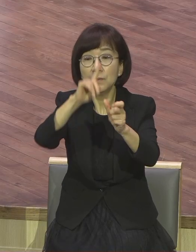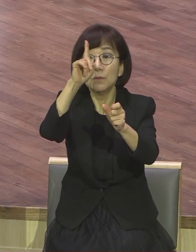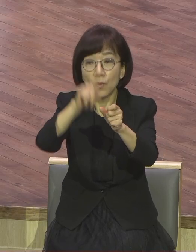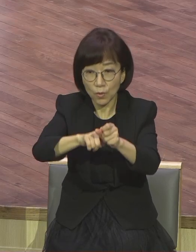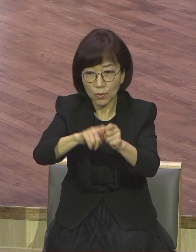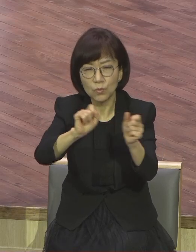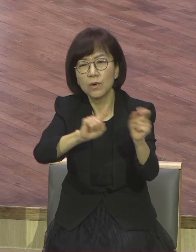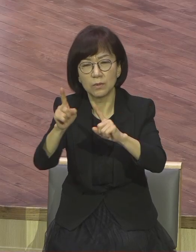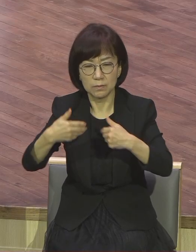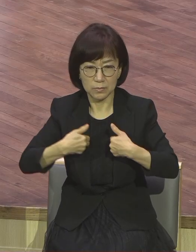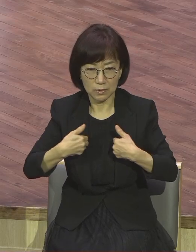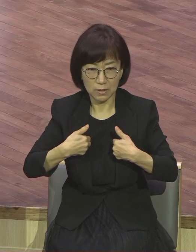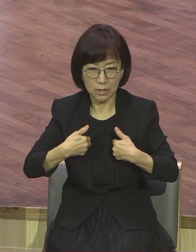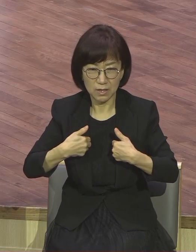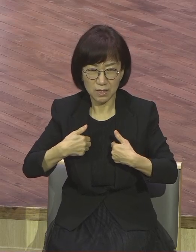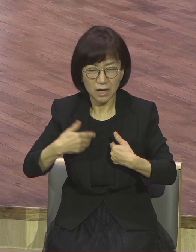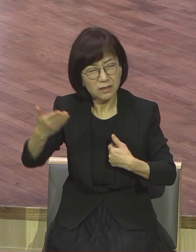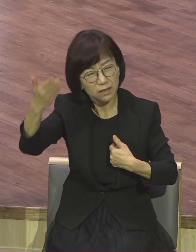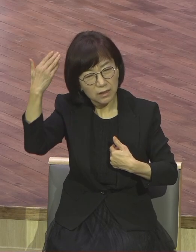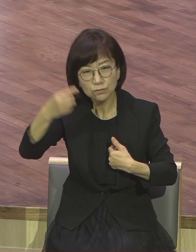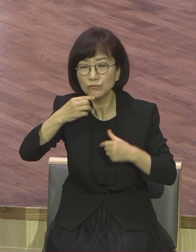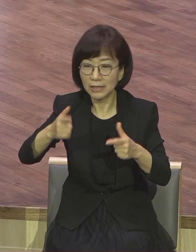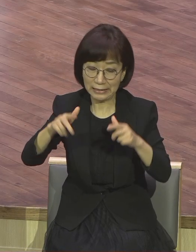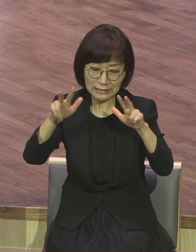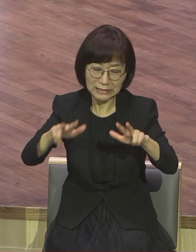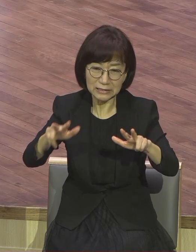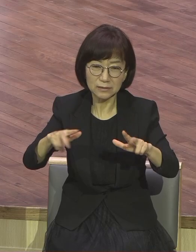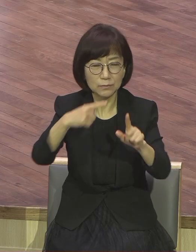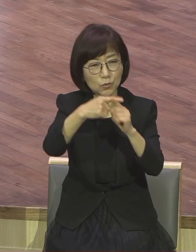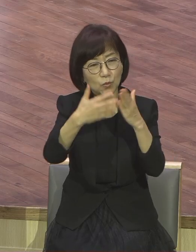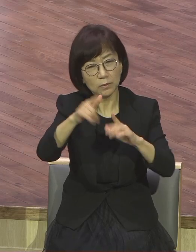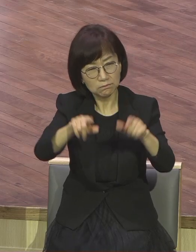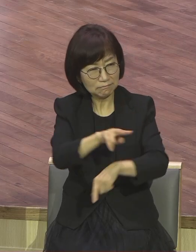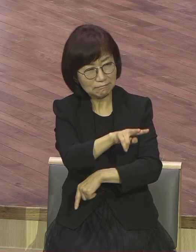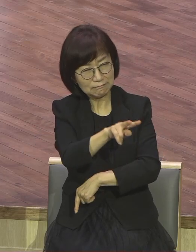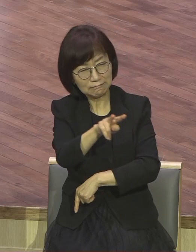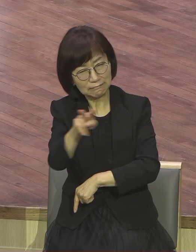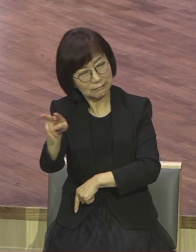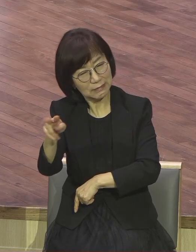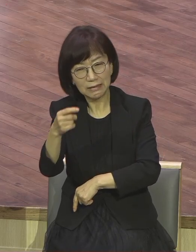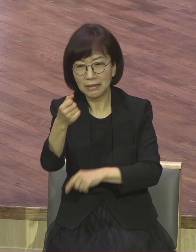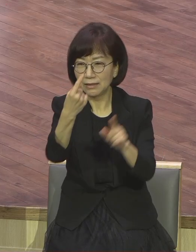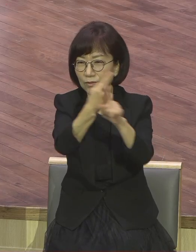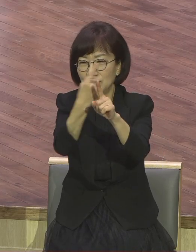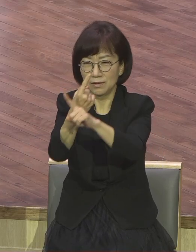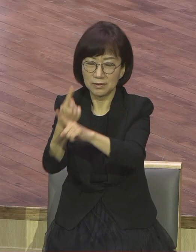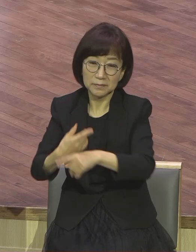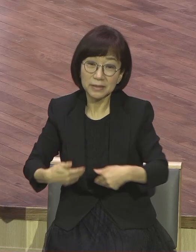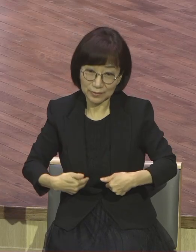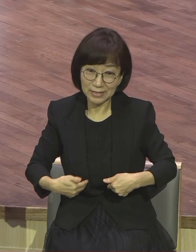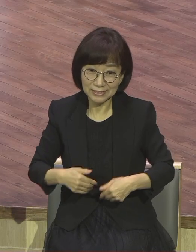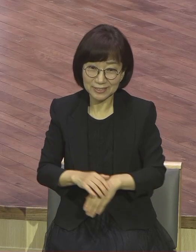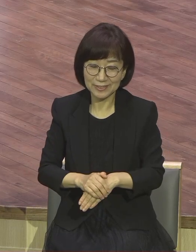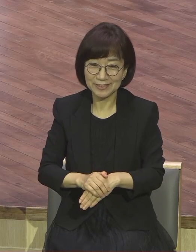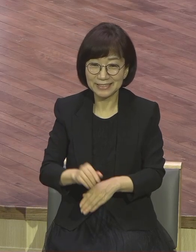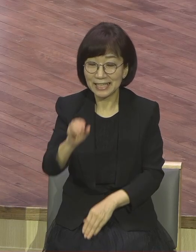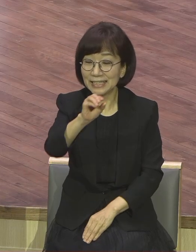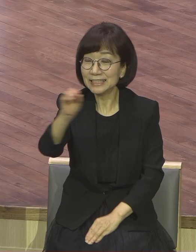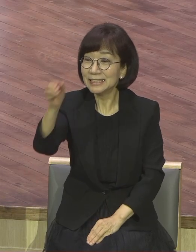회복해야 될 이 시기예요. 지금도. 한 신학자의 진단처럼요.